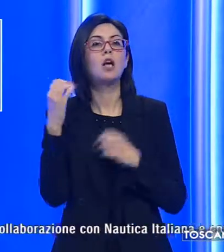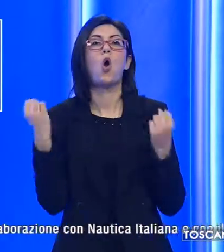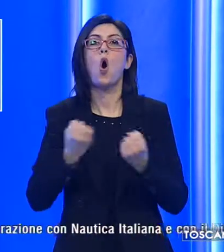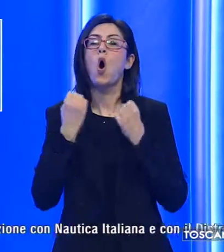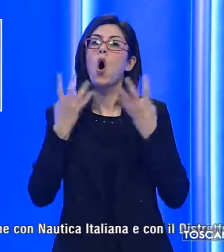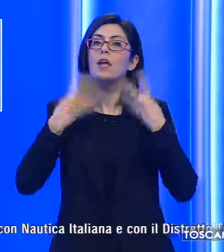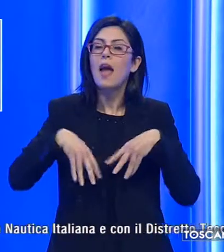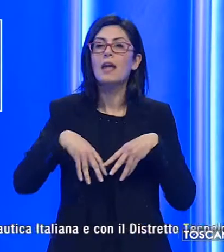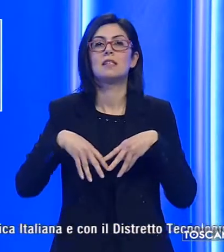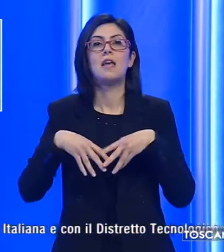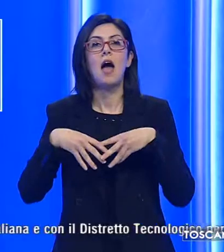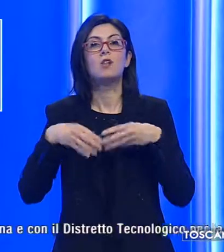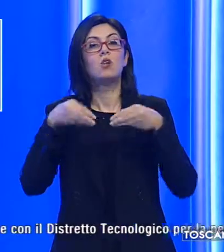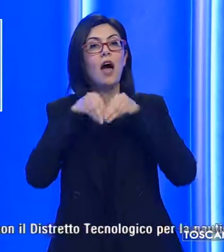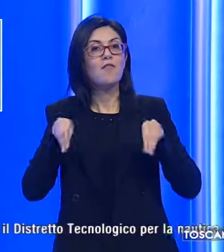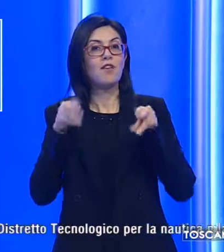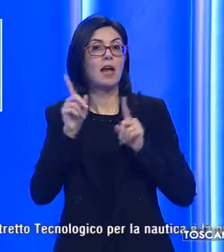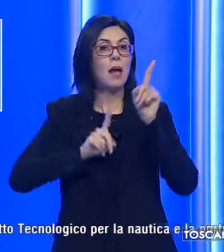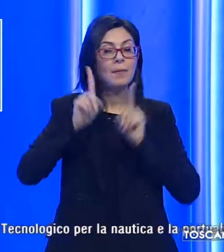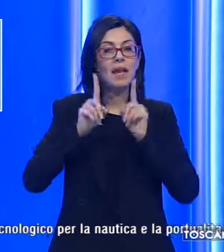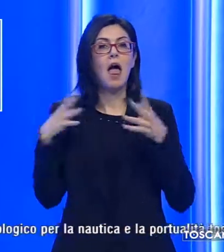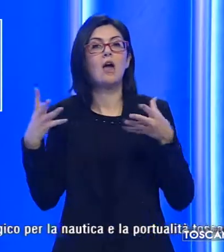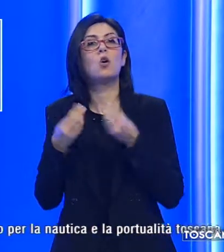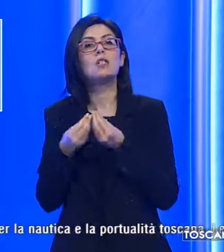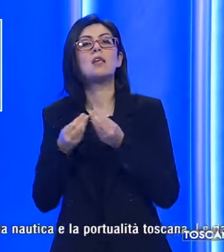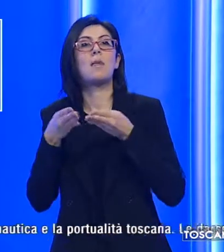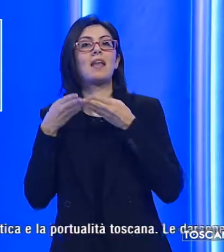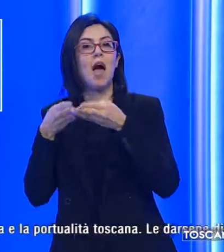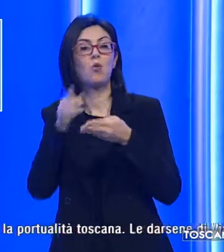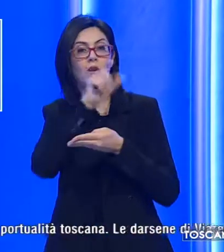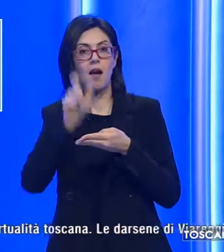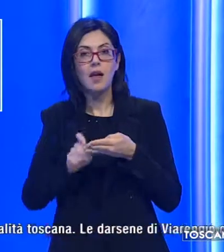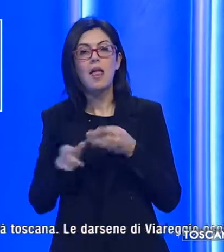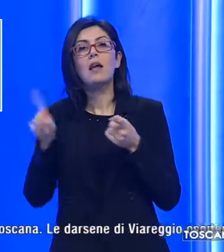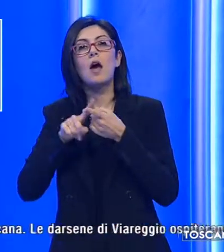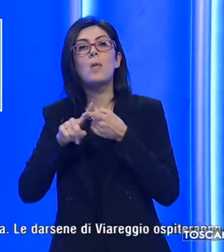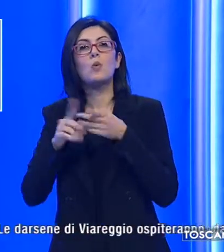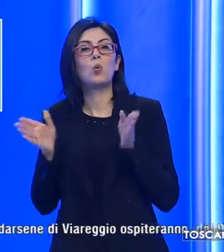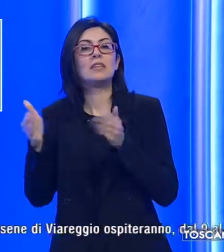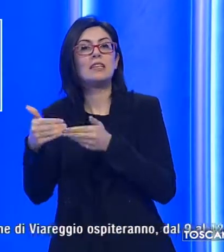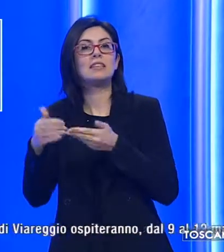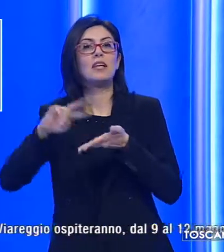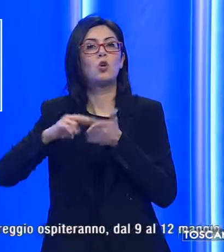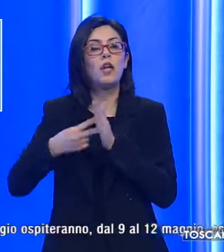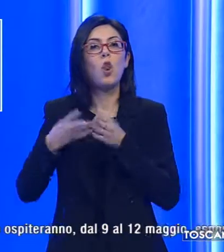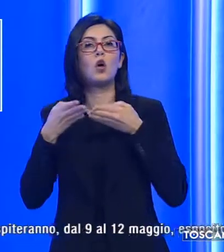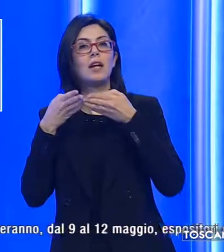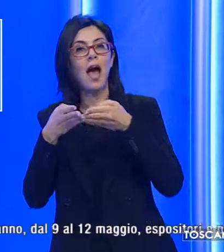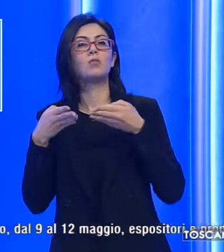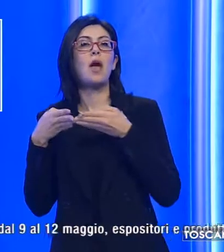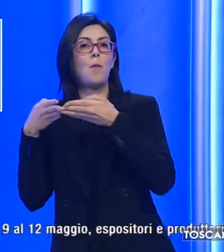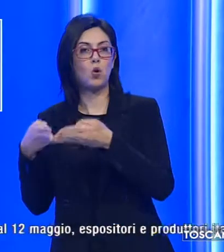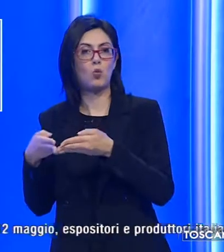Milano in collaborazione con Nautica Italiana e con il distretto tecnologico per la nautica e la